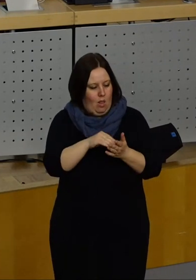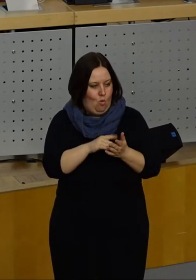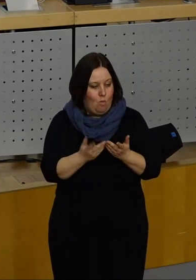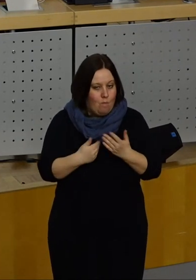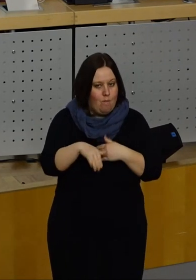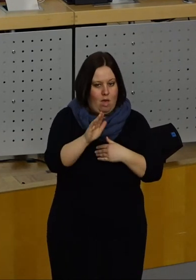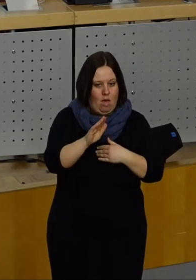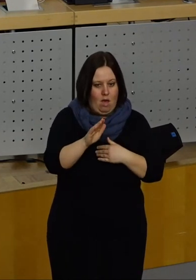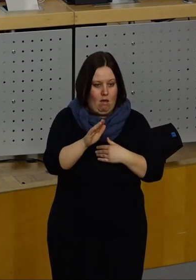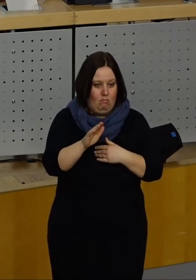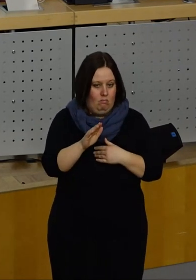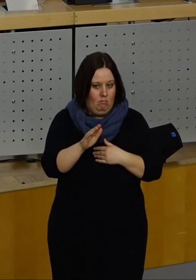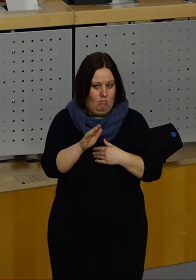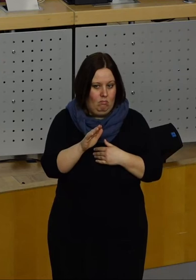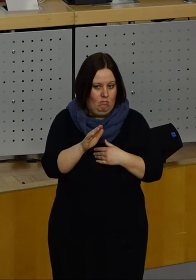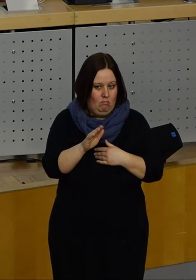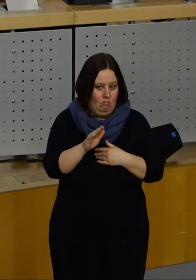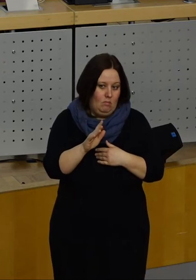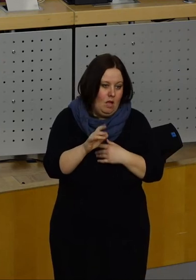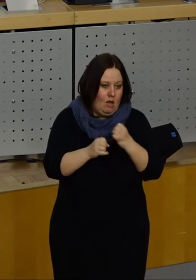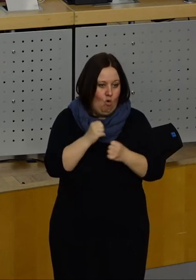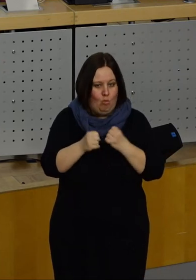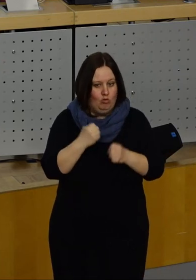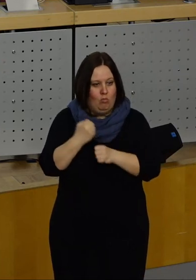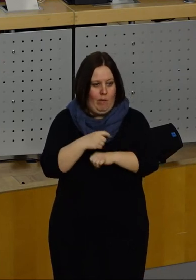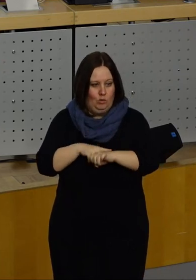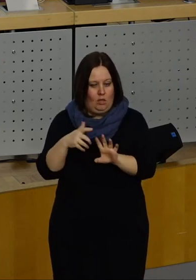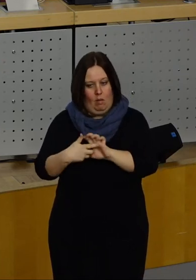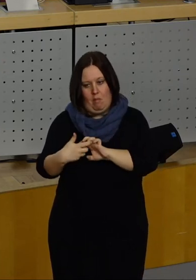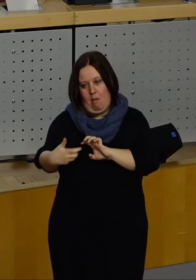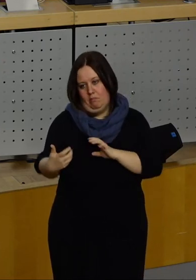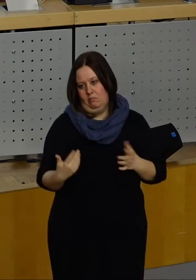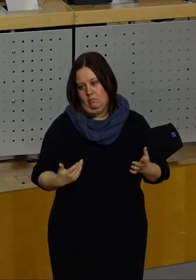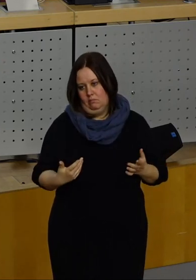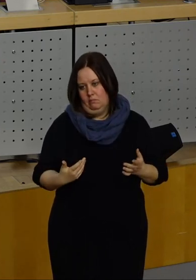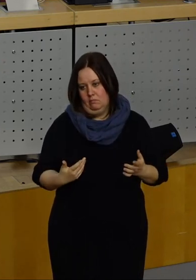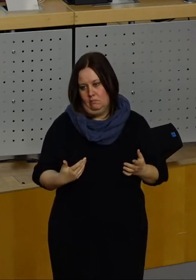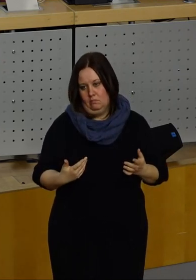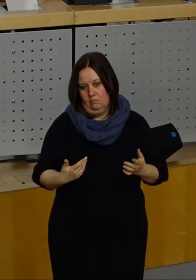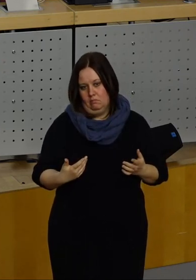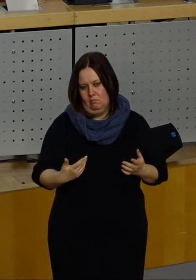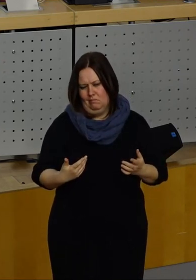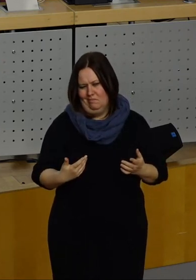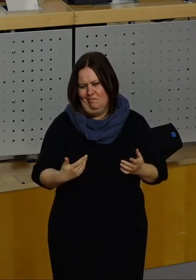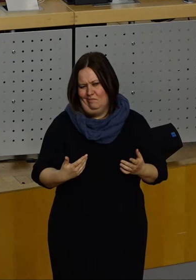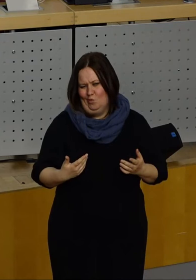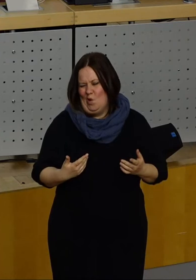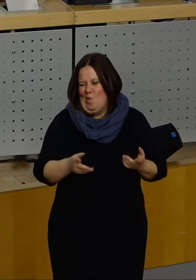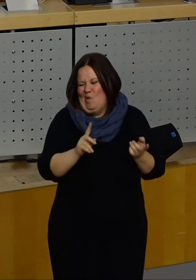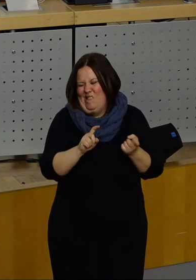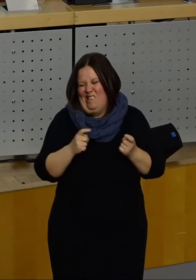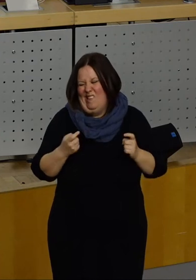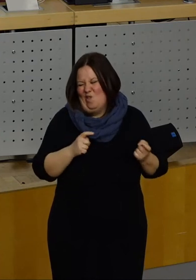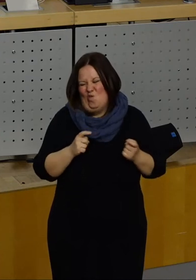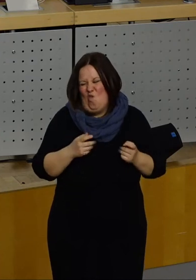natürlich auch immer zu längeren Bearbeitungszeiten. Ich frage mich immer, und diese Diskussion